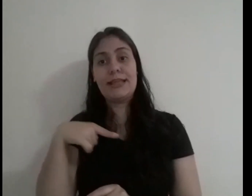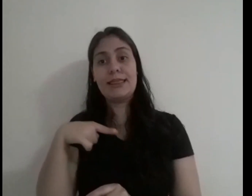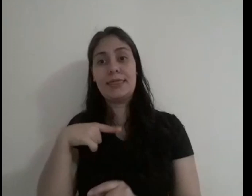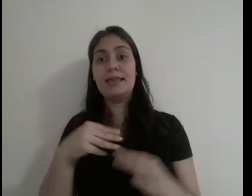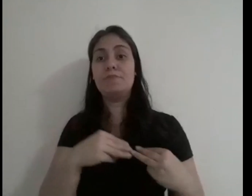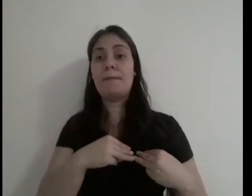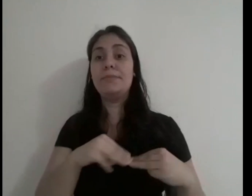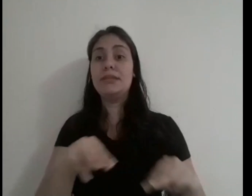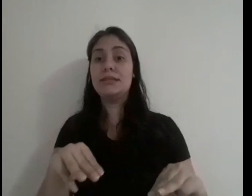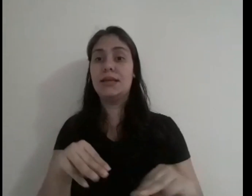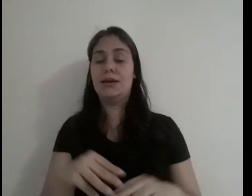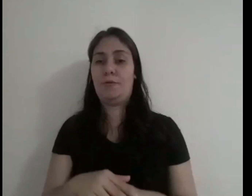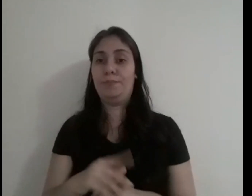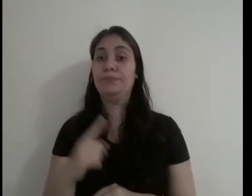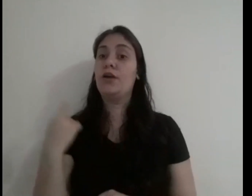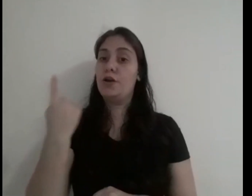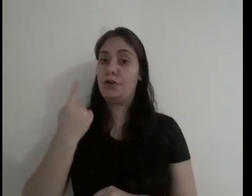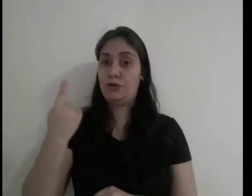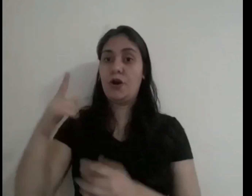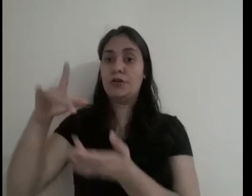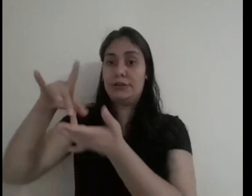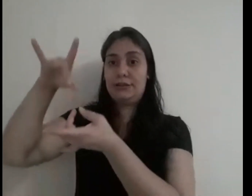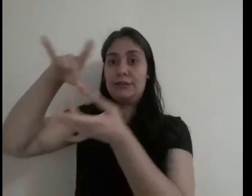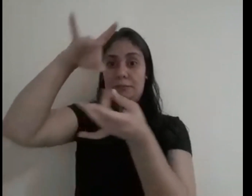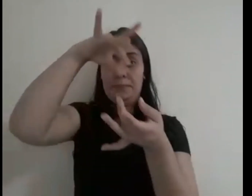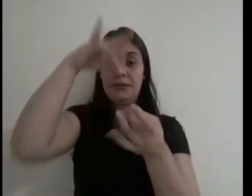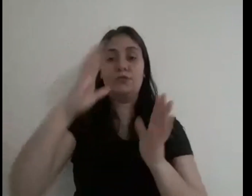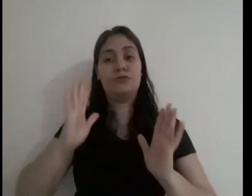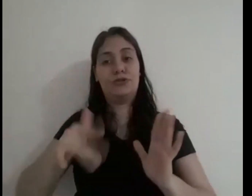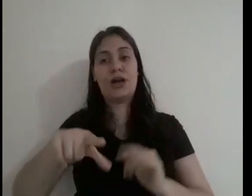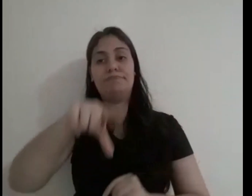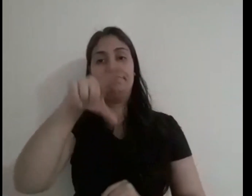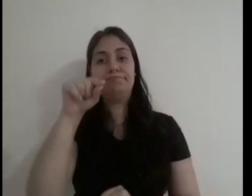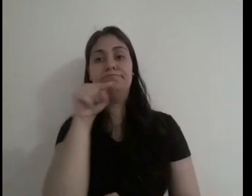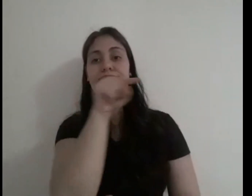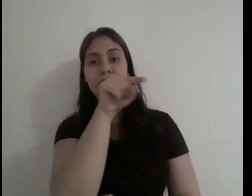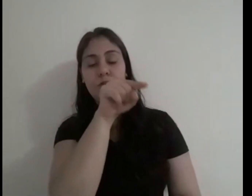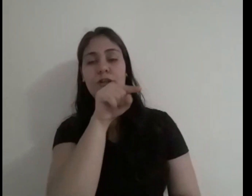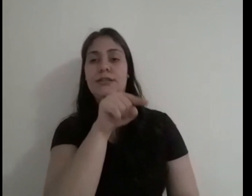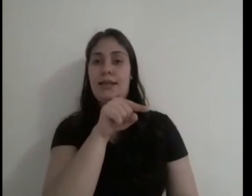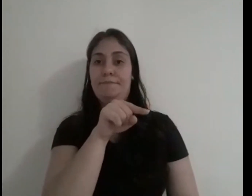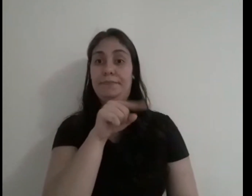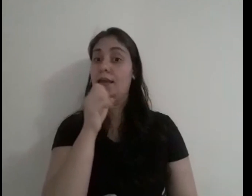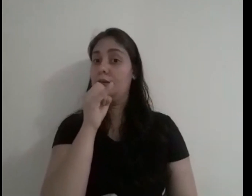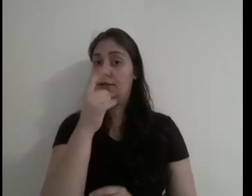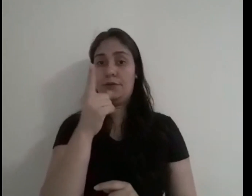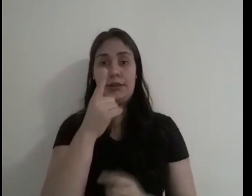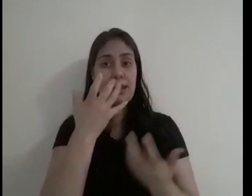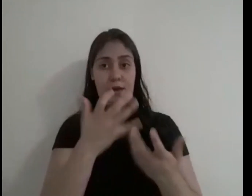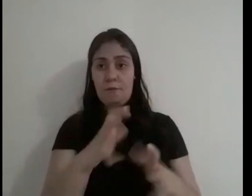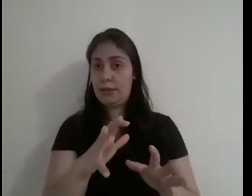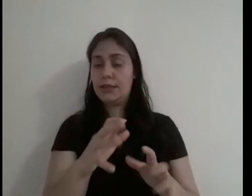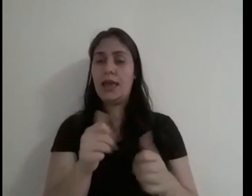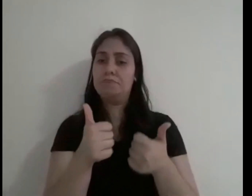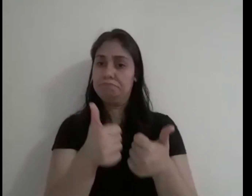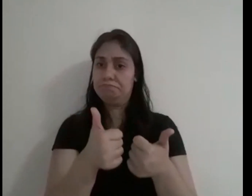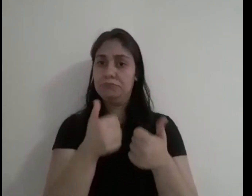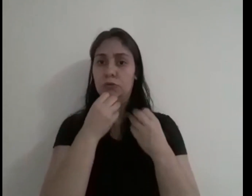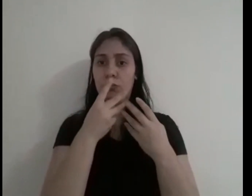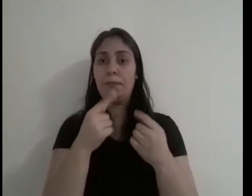avisado que seria uma missão. Né? Haviam escolhido ele para essa missão. E se ele não quisesse, tudo bem. Haviam